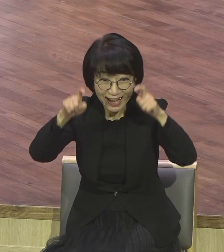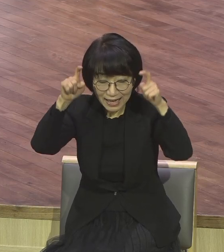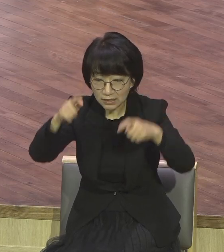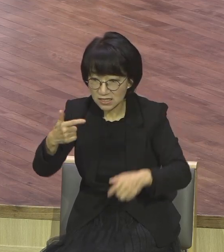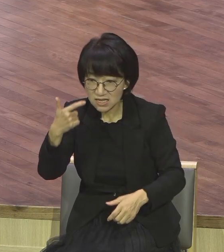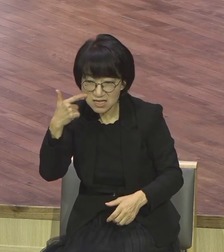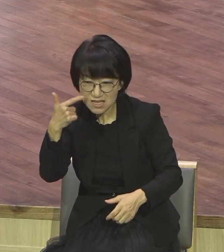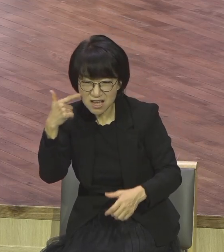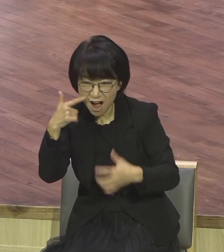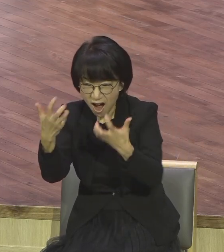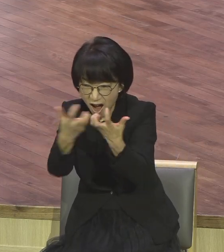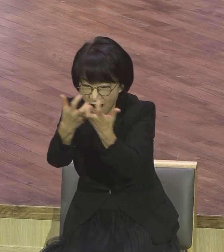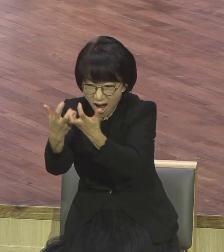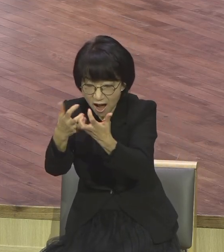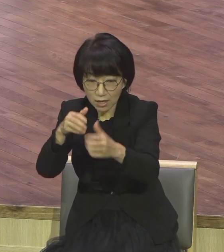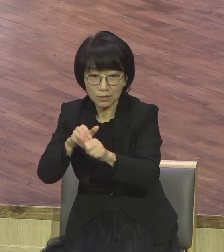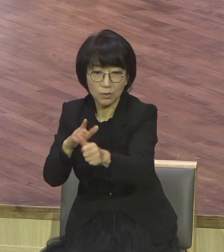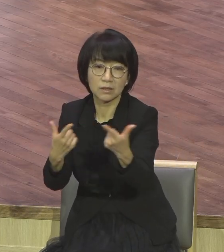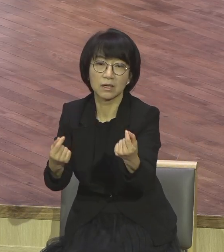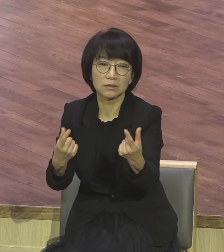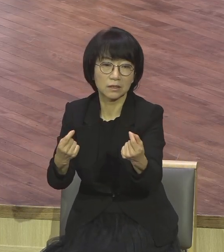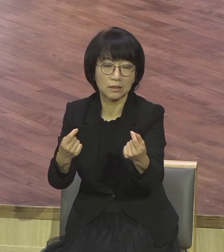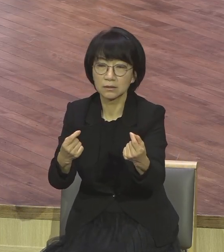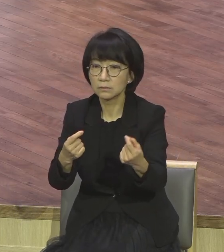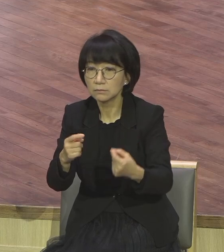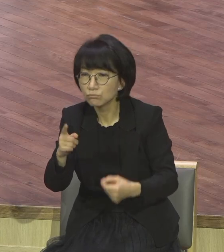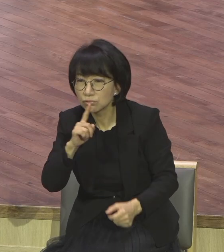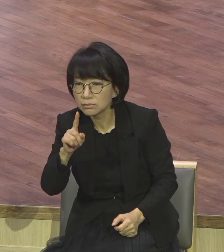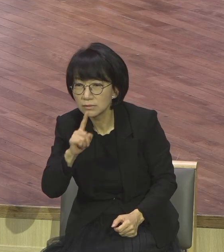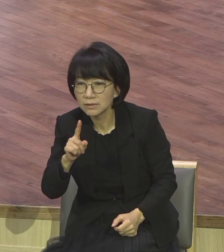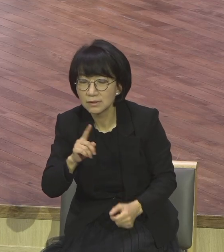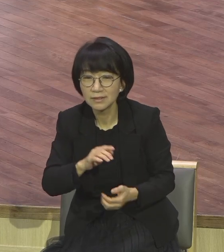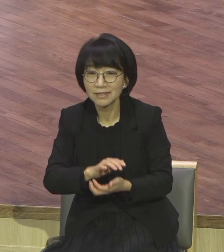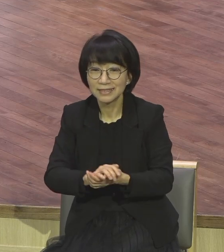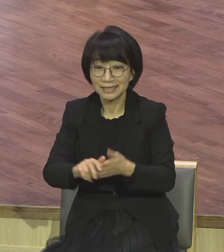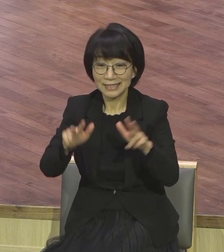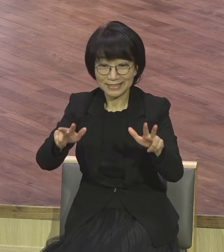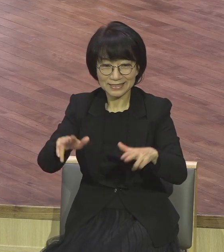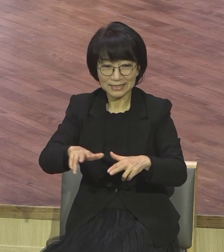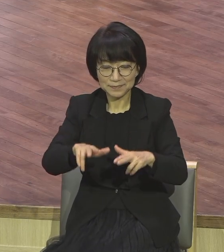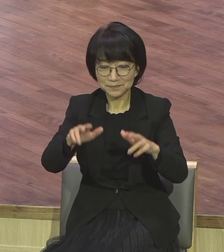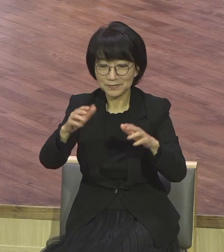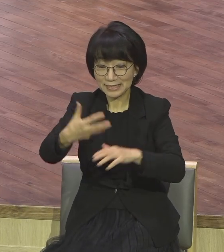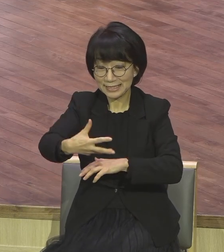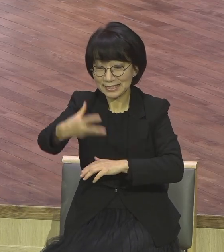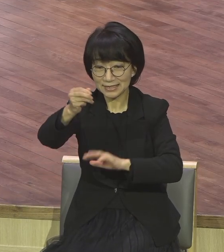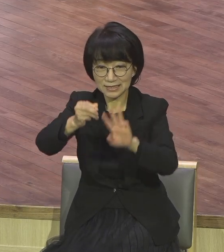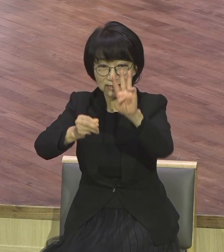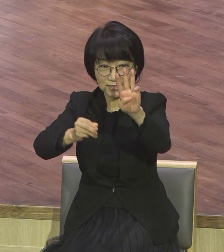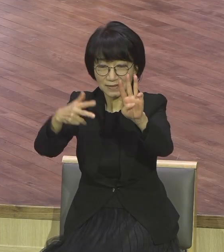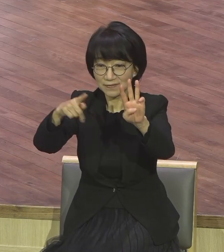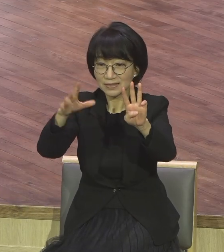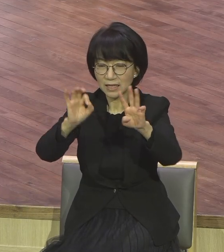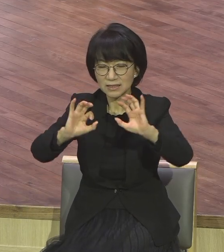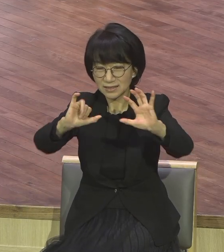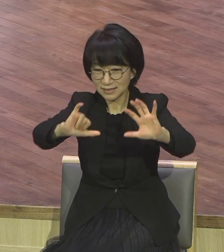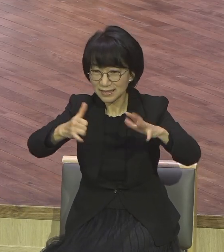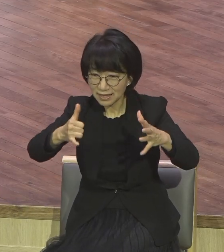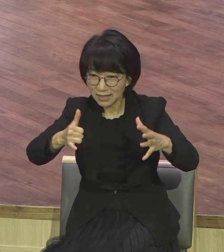같다. 그래 말씀 이게 무슨 말이냐. 지금 우리가 살고 있는 상세지 3장 현장은 마치 이리떼가